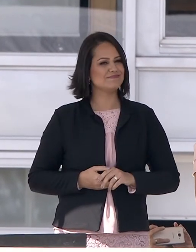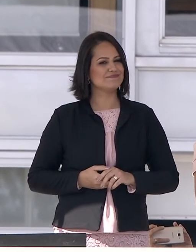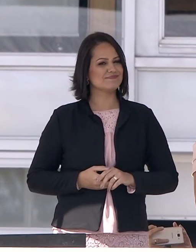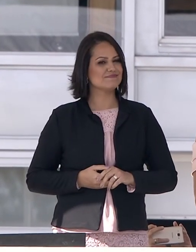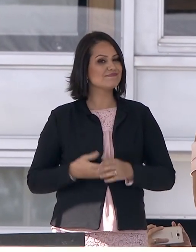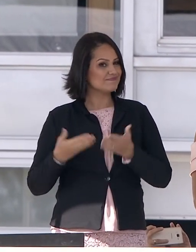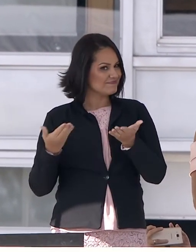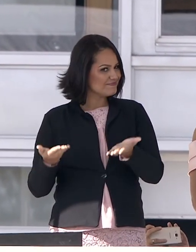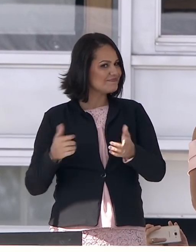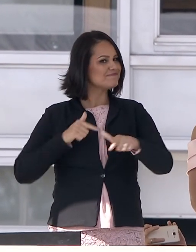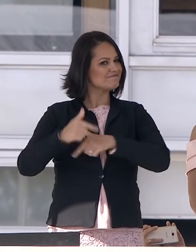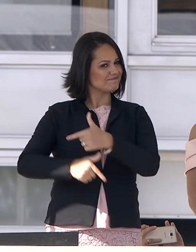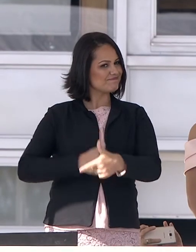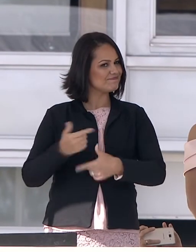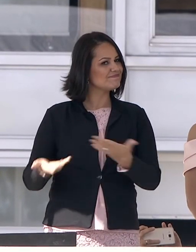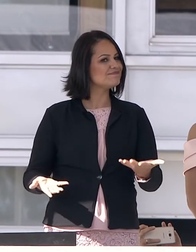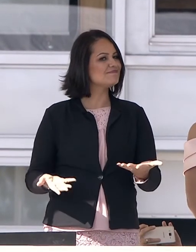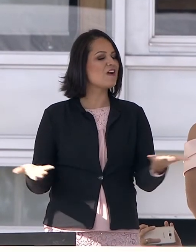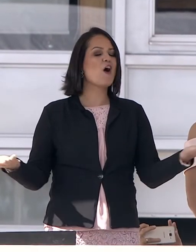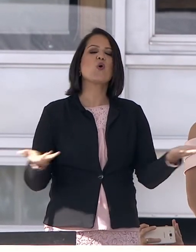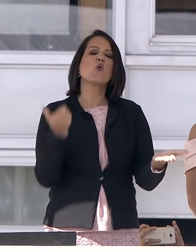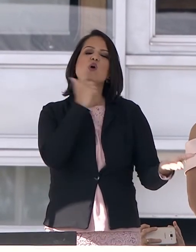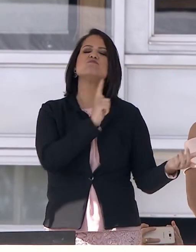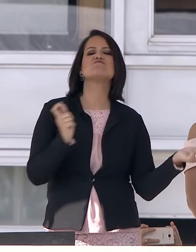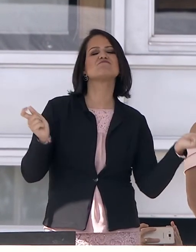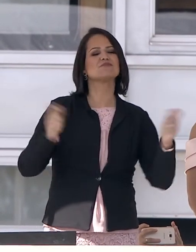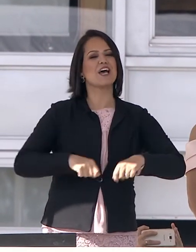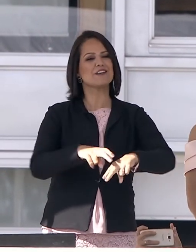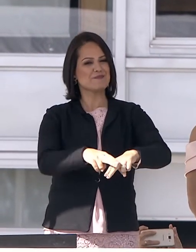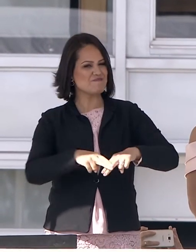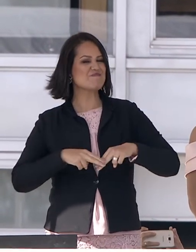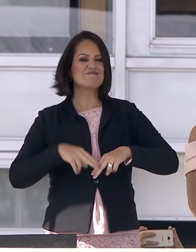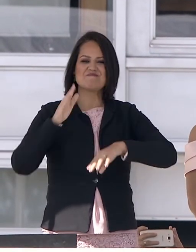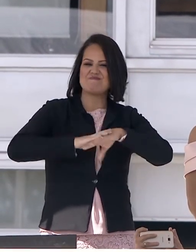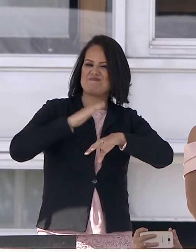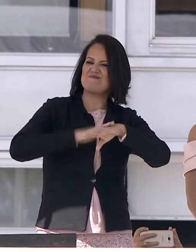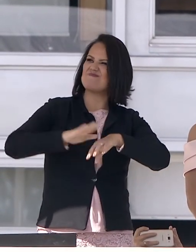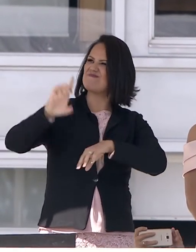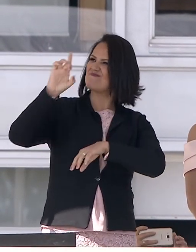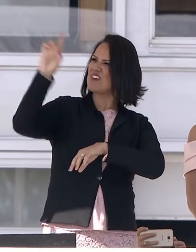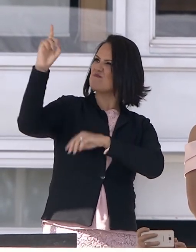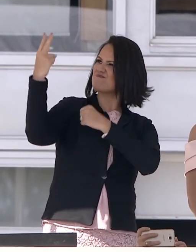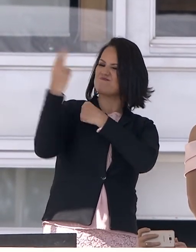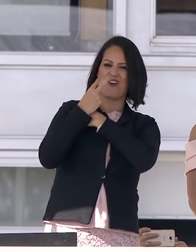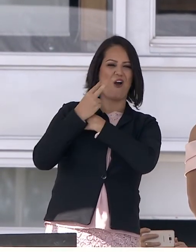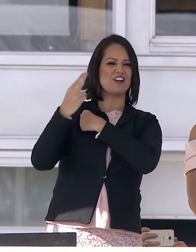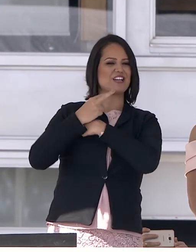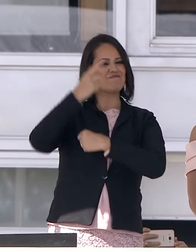Isso só está sendo possível porque Deus preservou a minha vida.